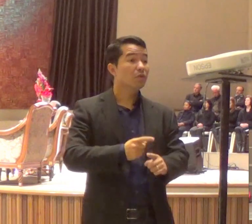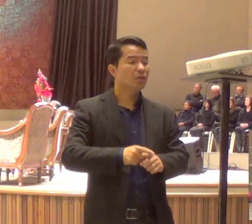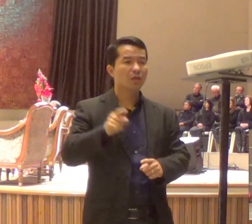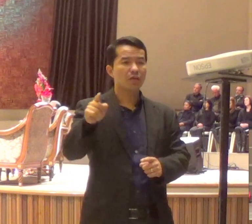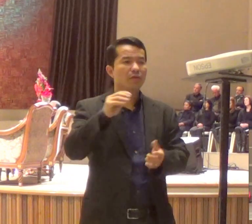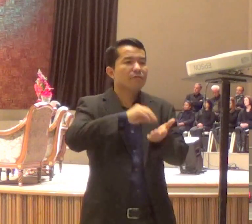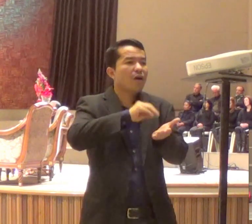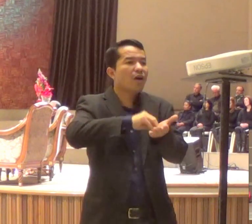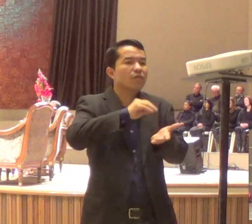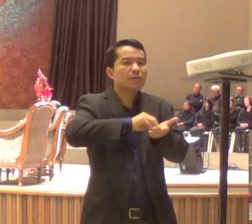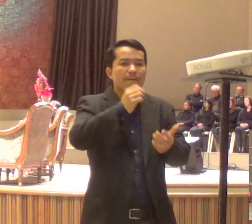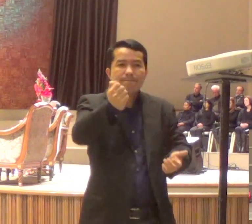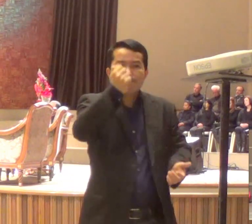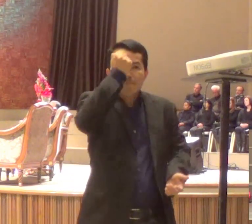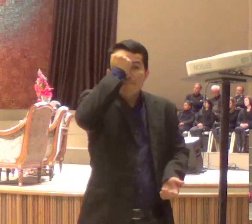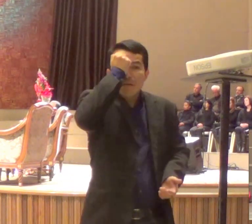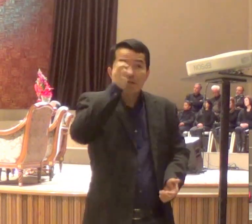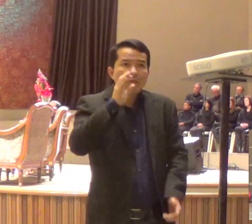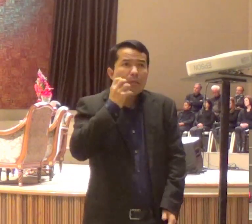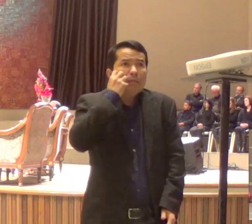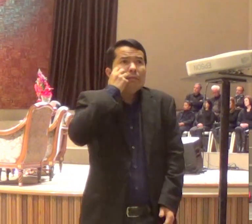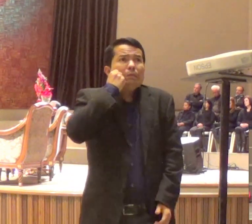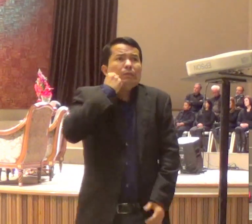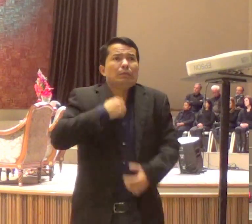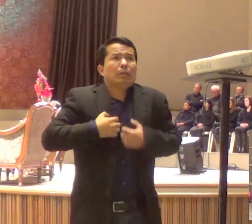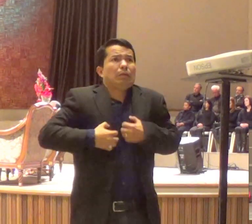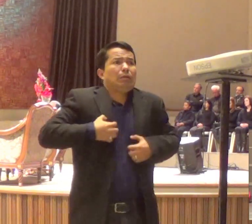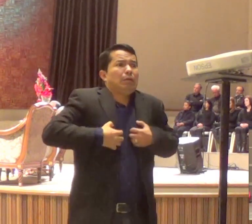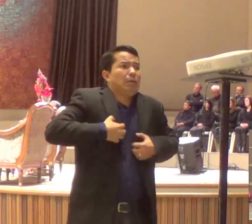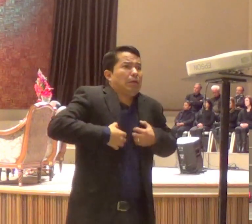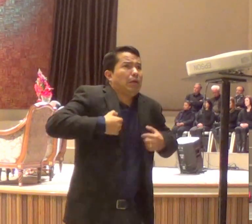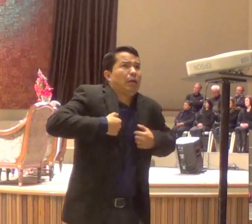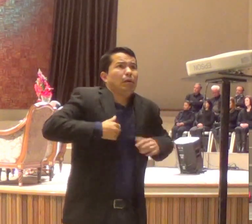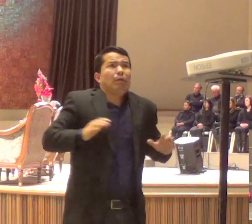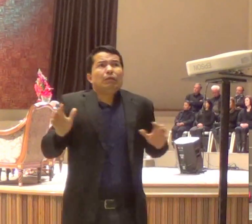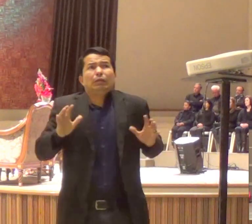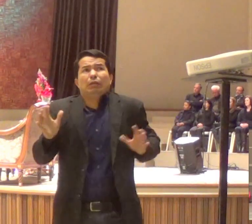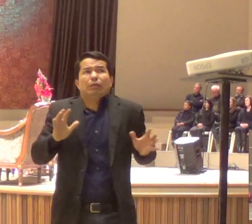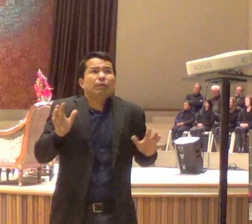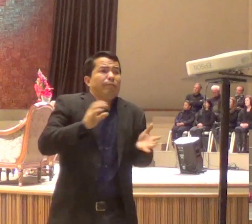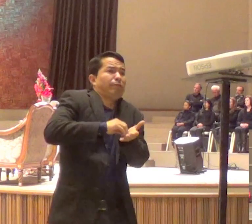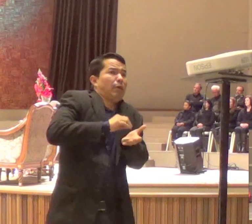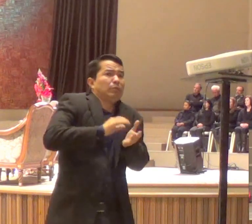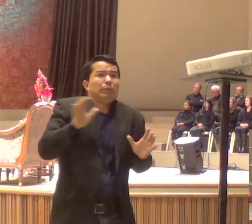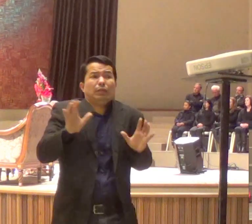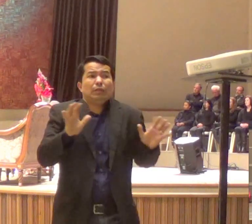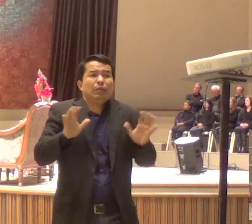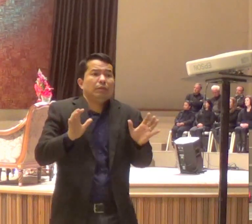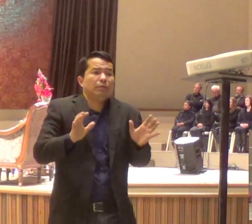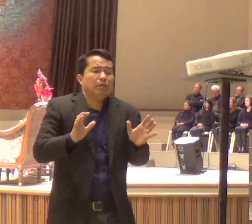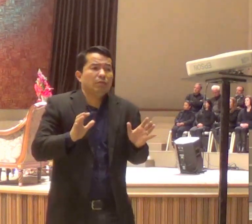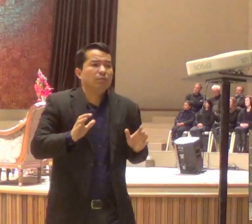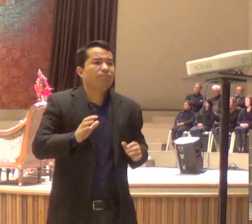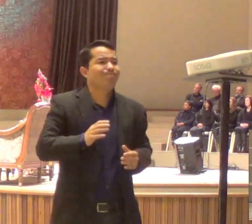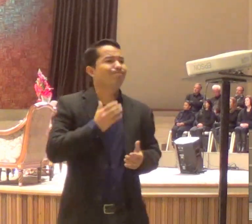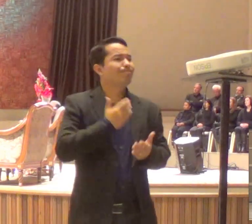para que a gente possa ser transformado e mudado, a lição, a mensagem que está aqui hoje é, Deus,